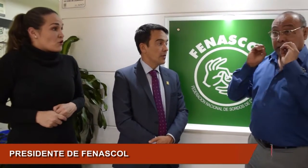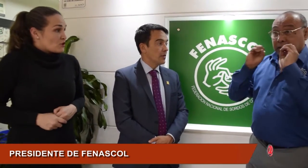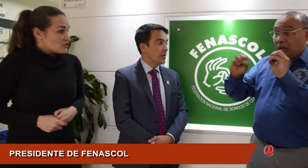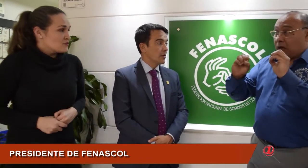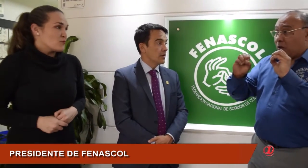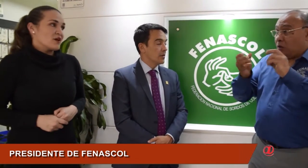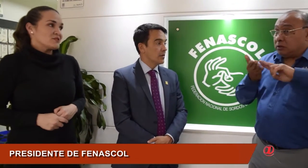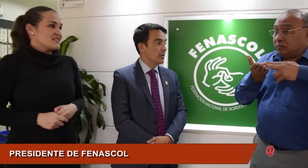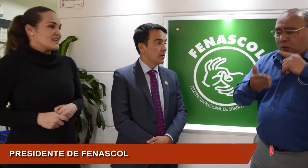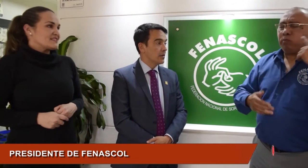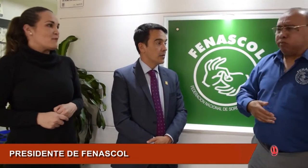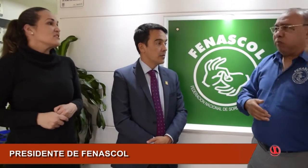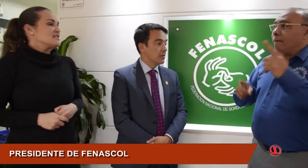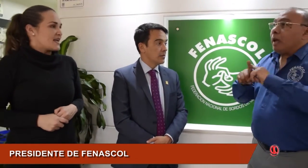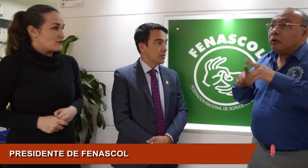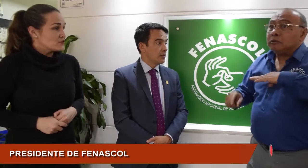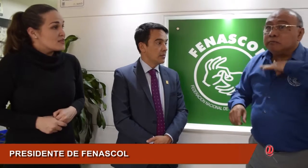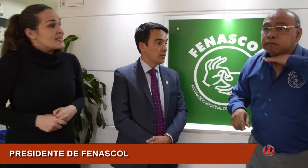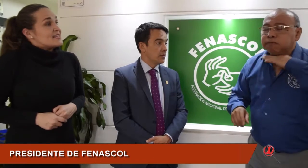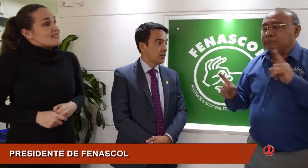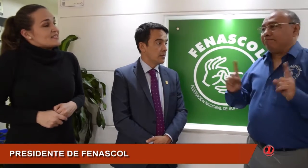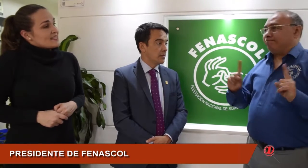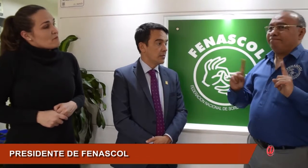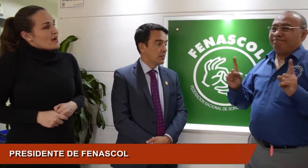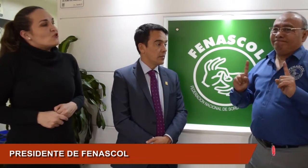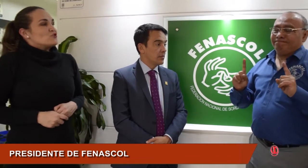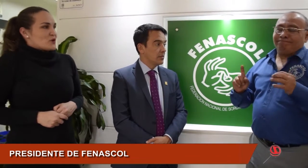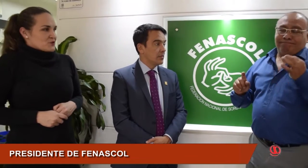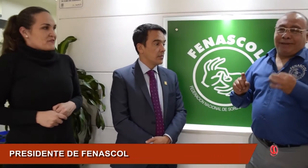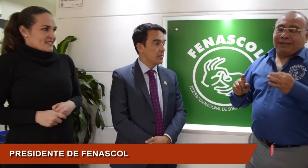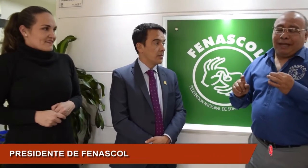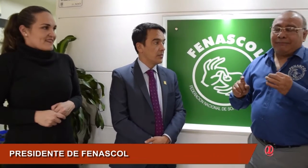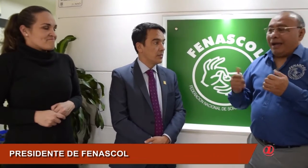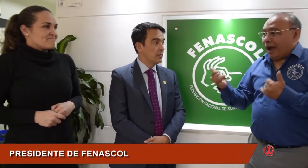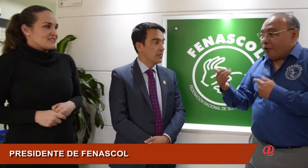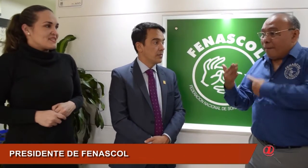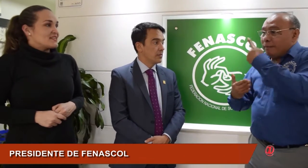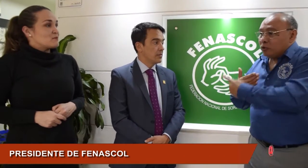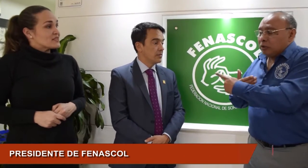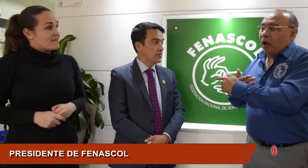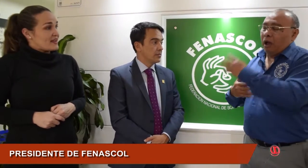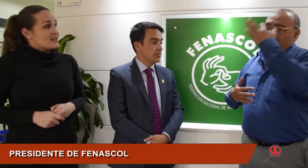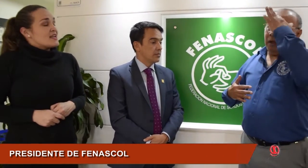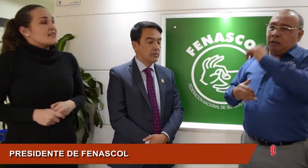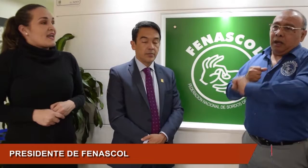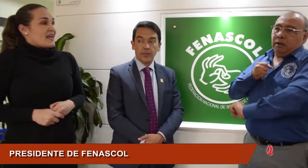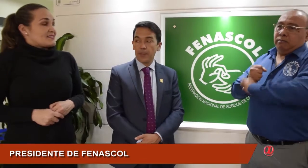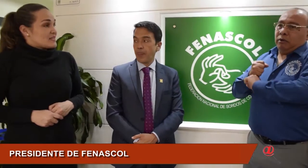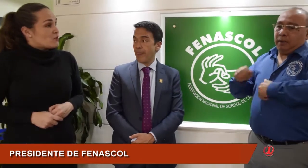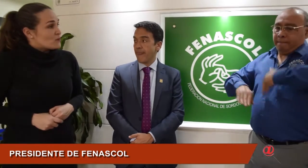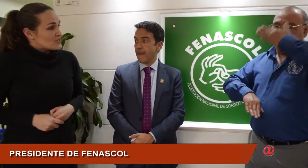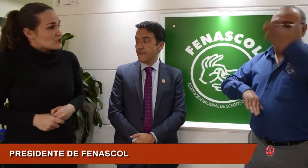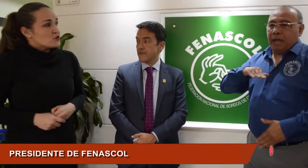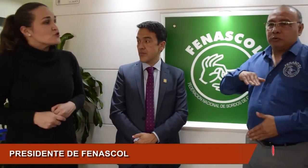tenido logros, no podemos decir que estamos en ceros, sin embargo no es suficiente. Sí tenemos que ver que